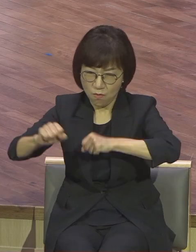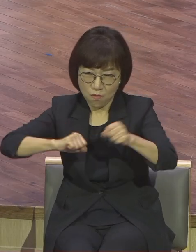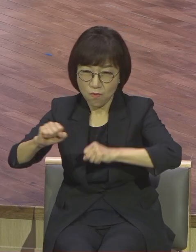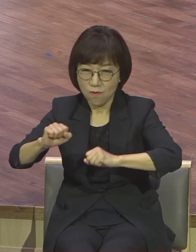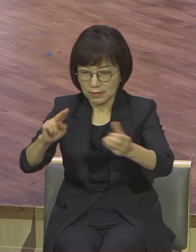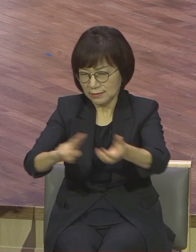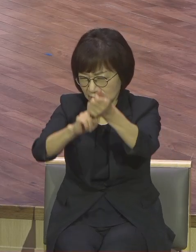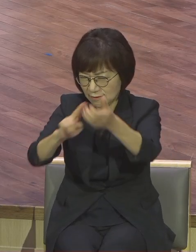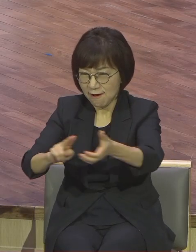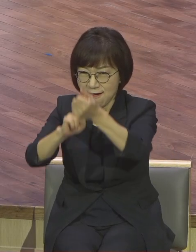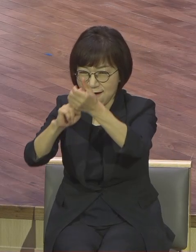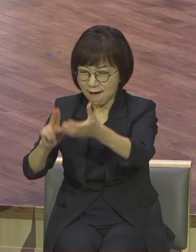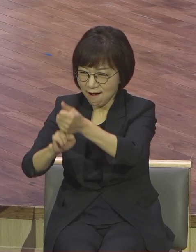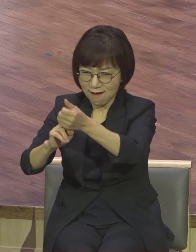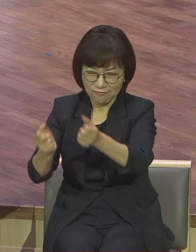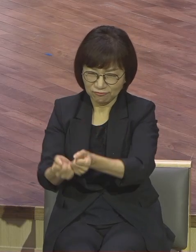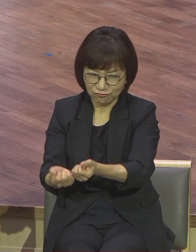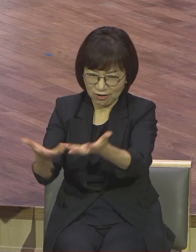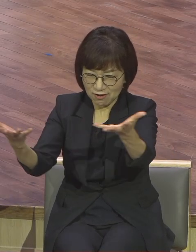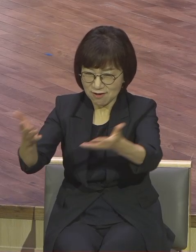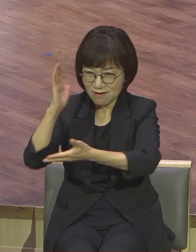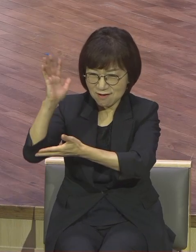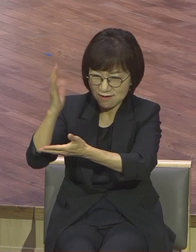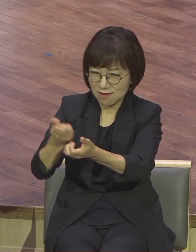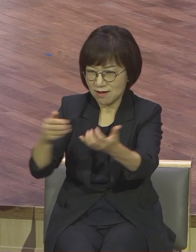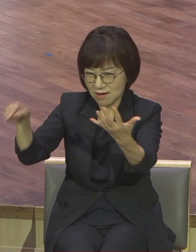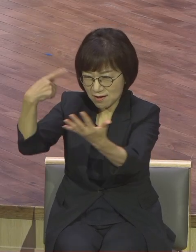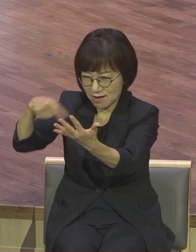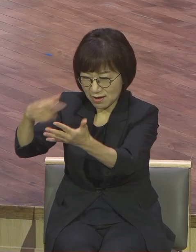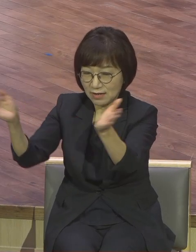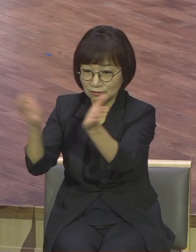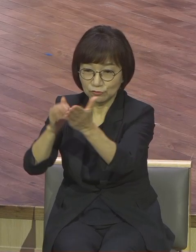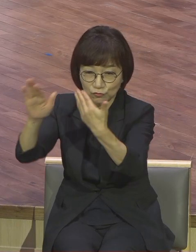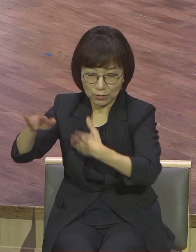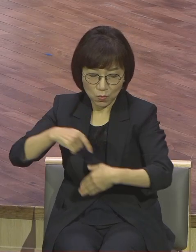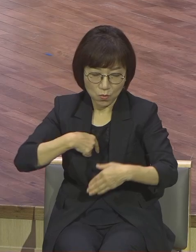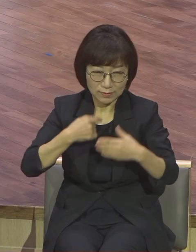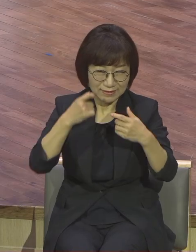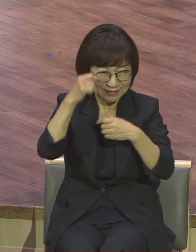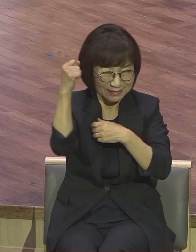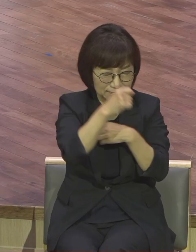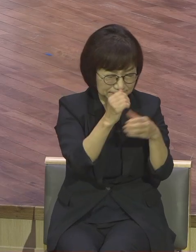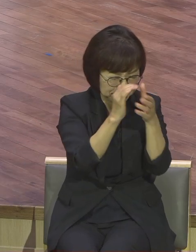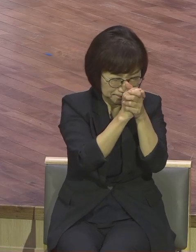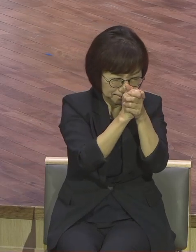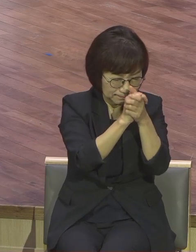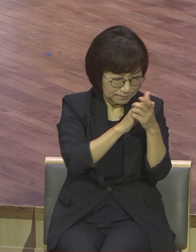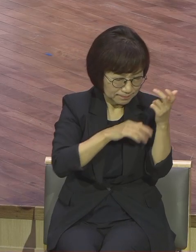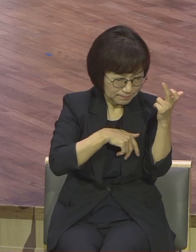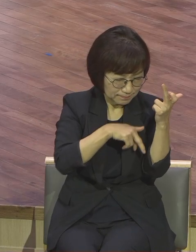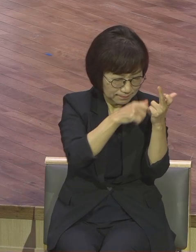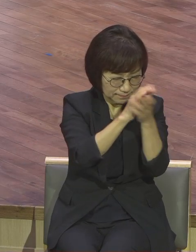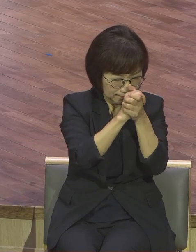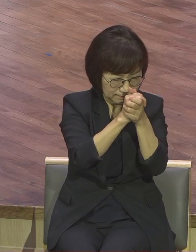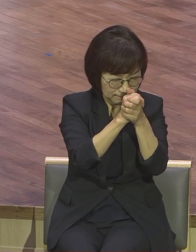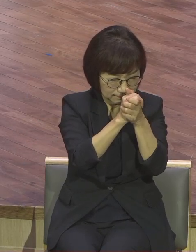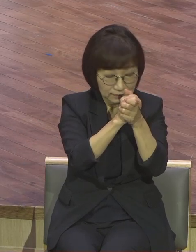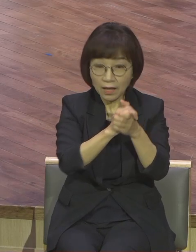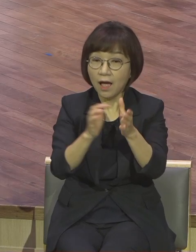새벽 미명에 기도하셨다 많이 나와요 새벽까지 그만큼 기도로 24시